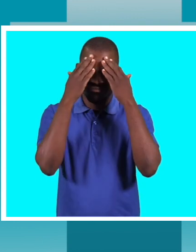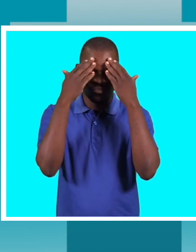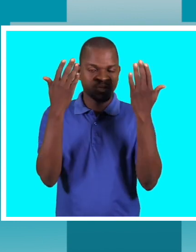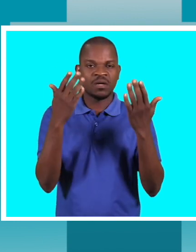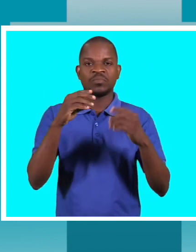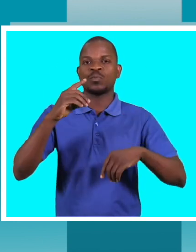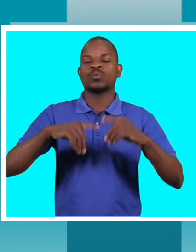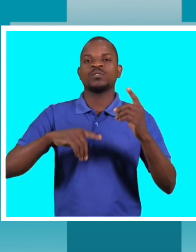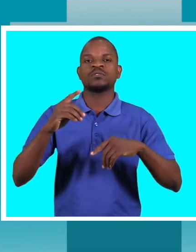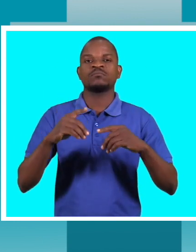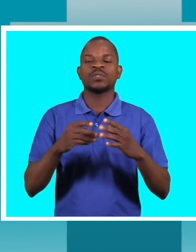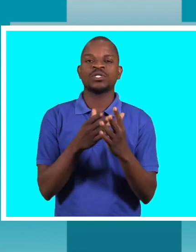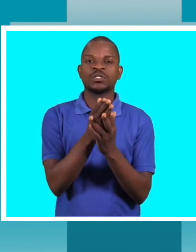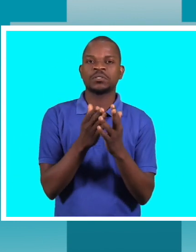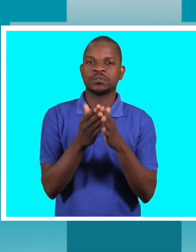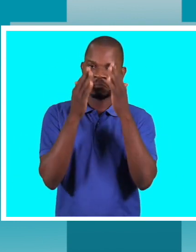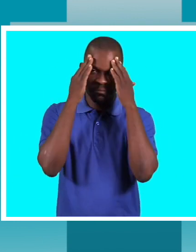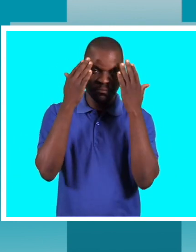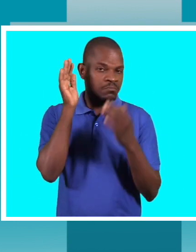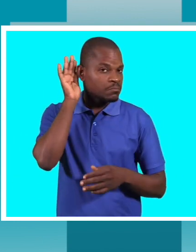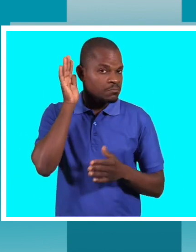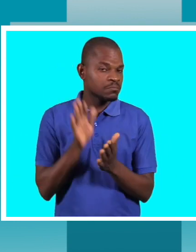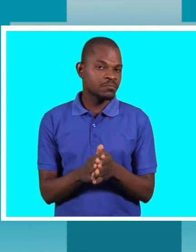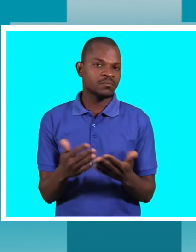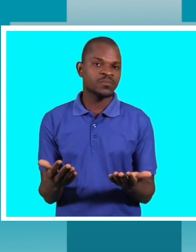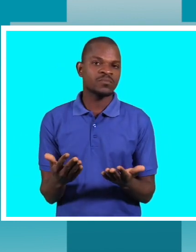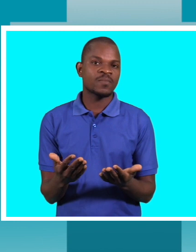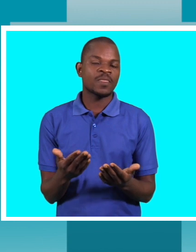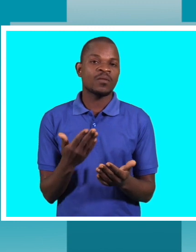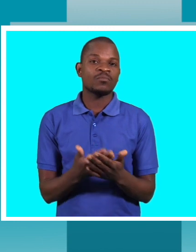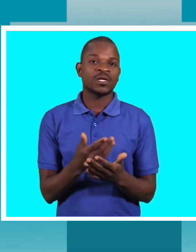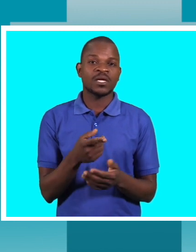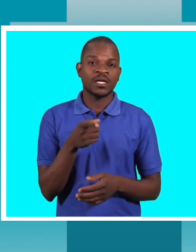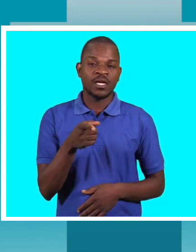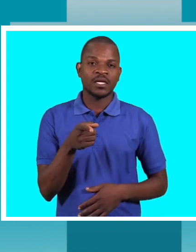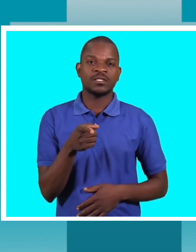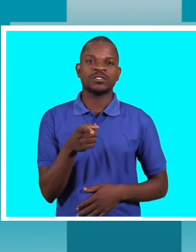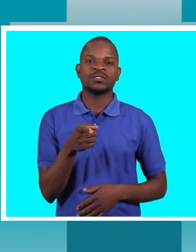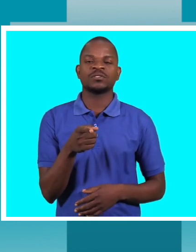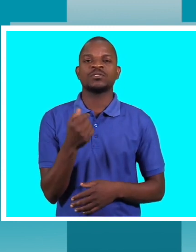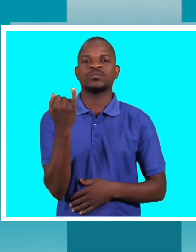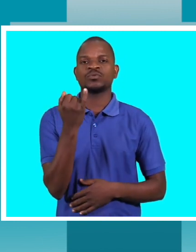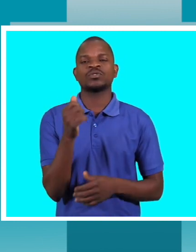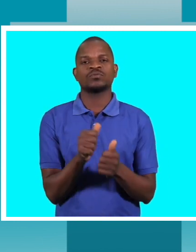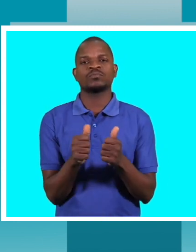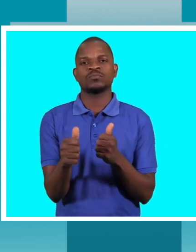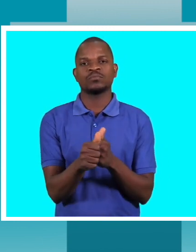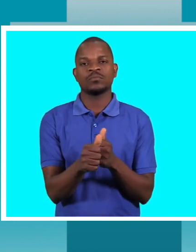políticas, as estratégias que são representantes dessas instituições. Então, muito menos as pessoas com